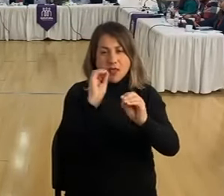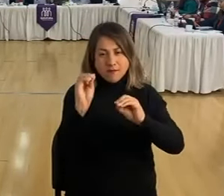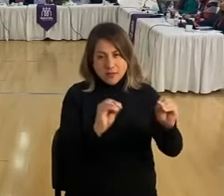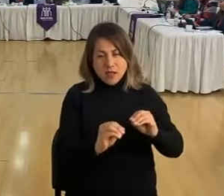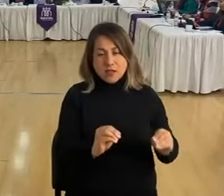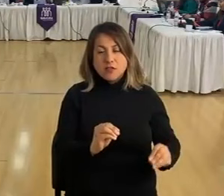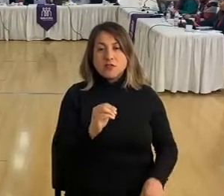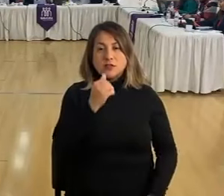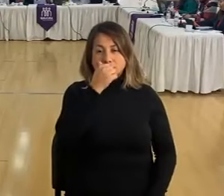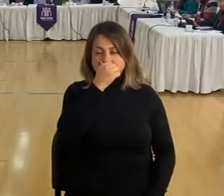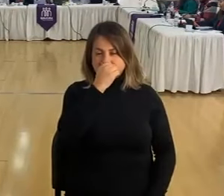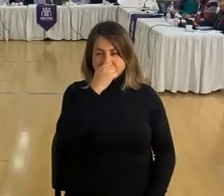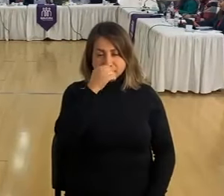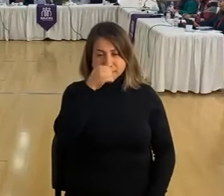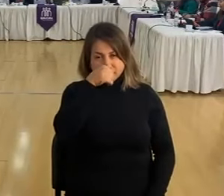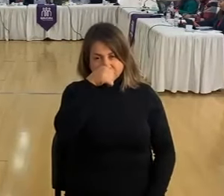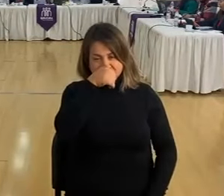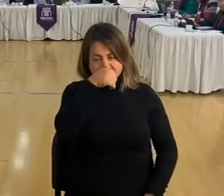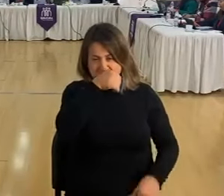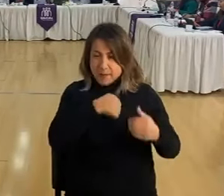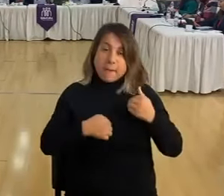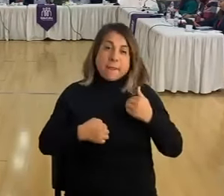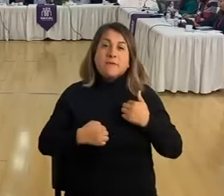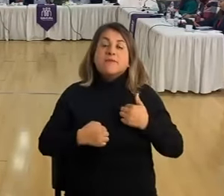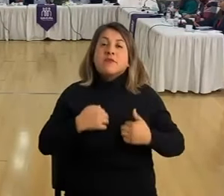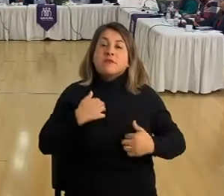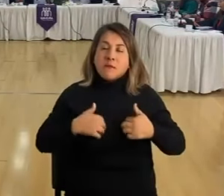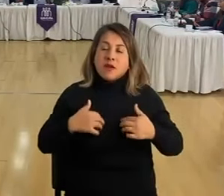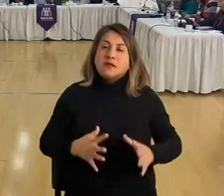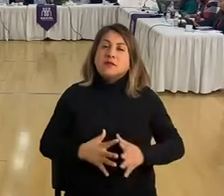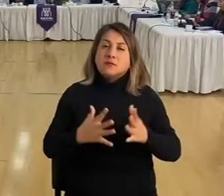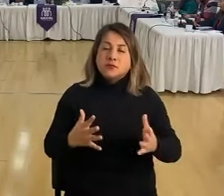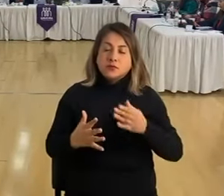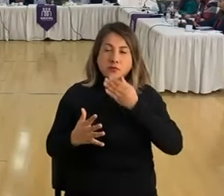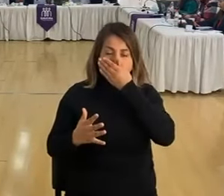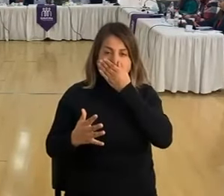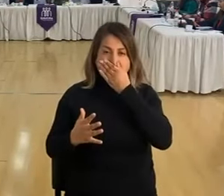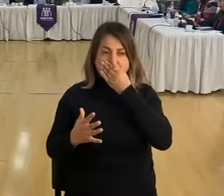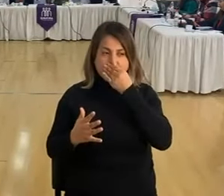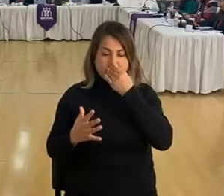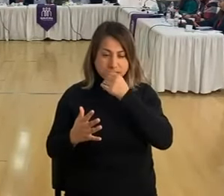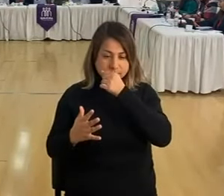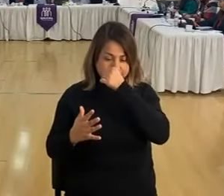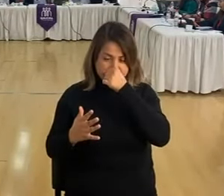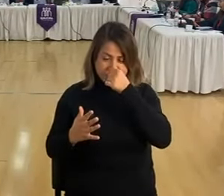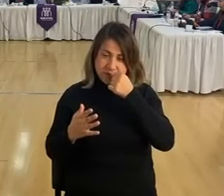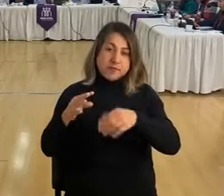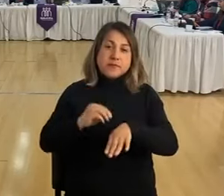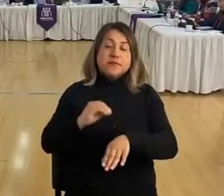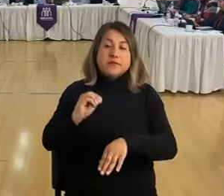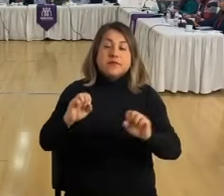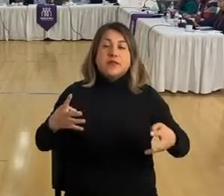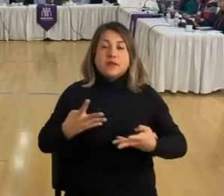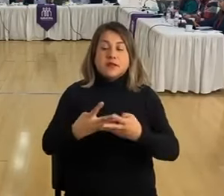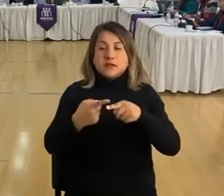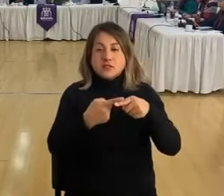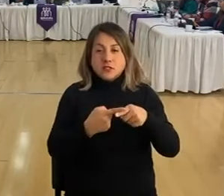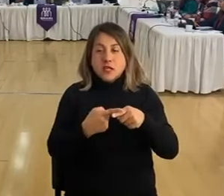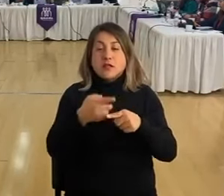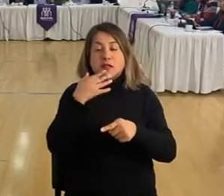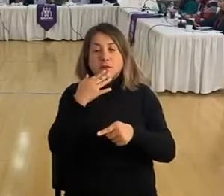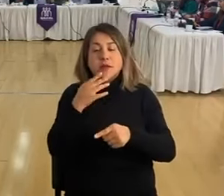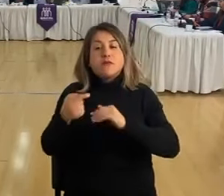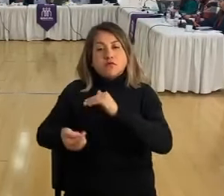y de verdad que estoy bien molesto con esto. Lo he también manifestado en mis redes sociales al cual también se han comunicado conmigo